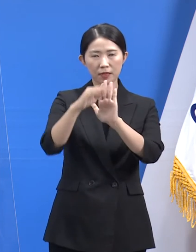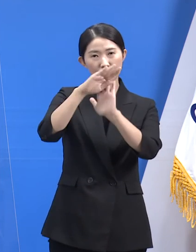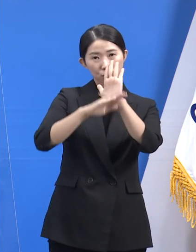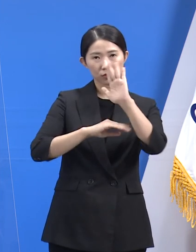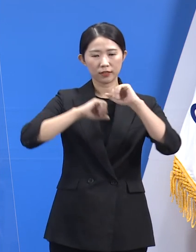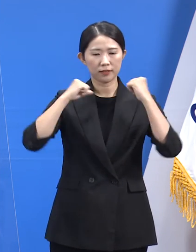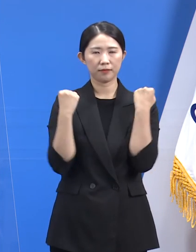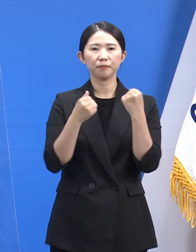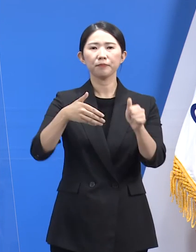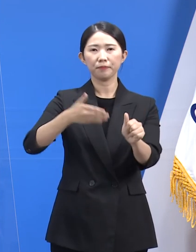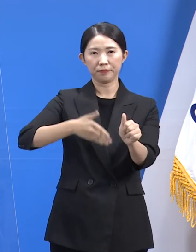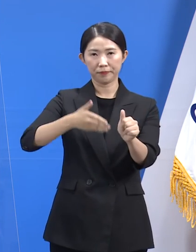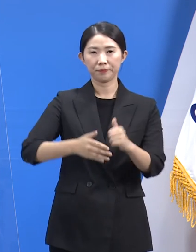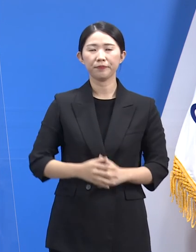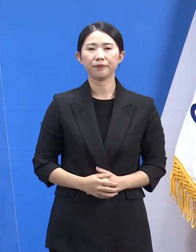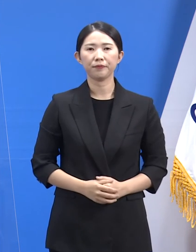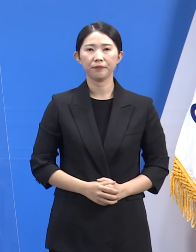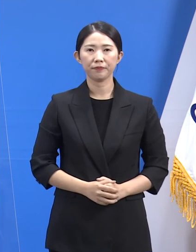권고드립니다.